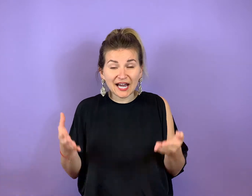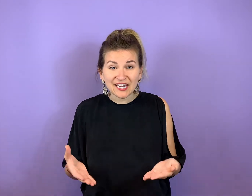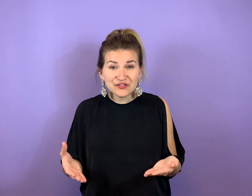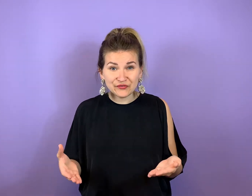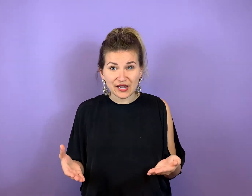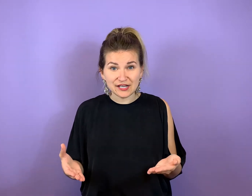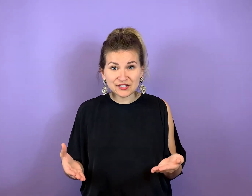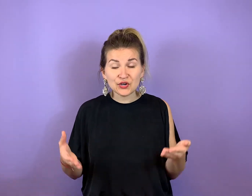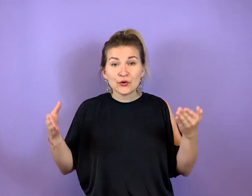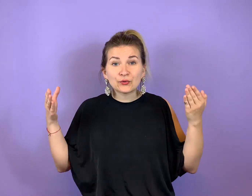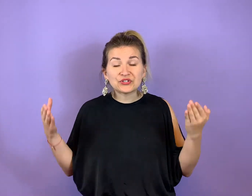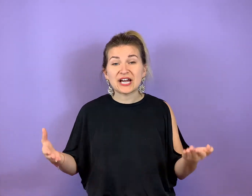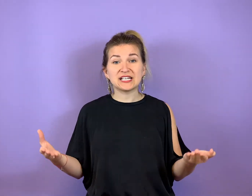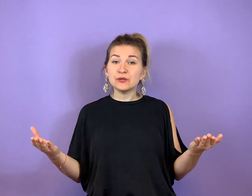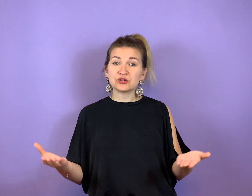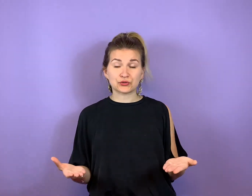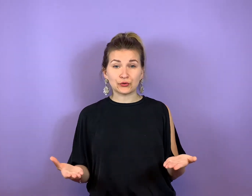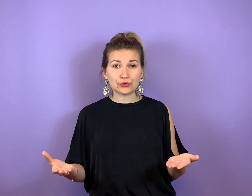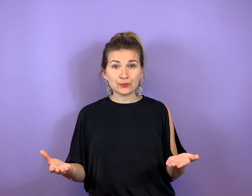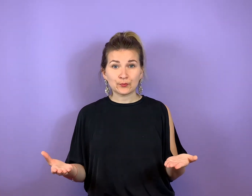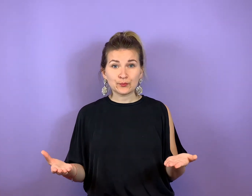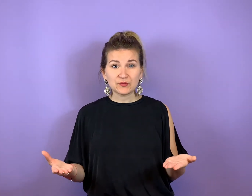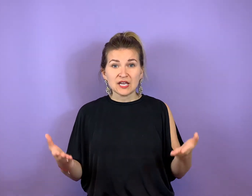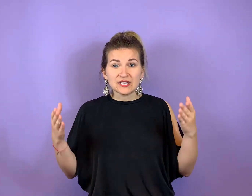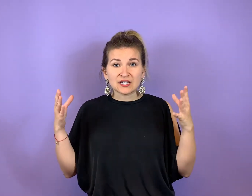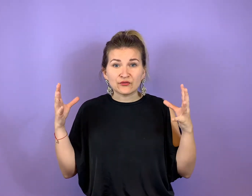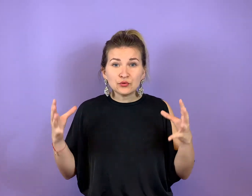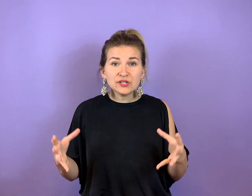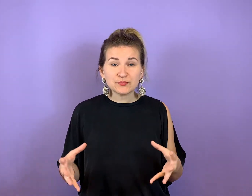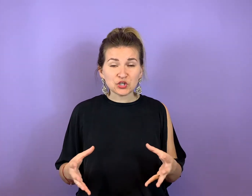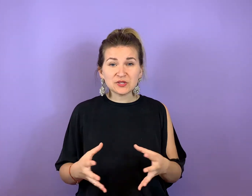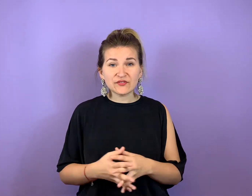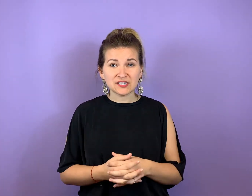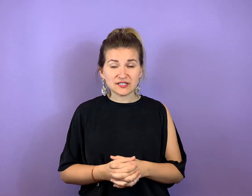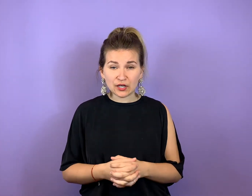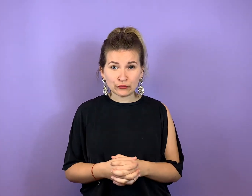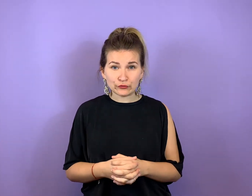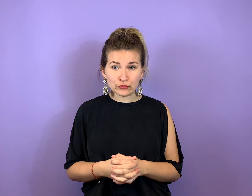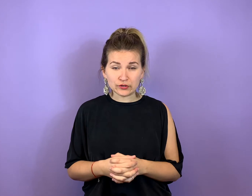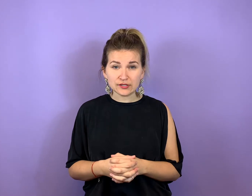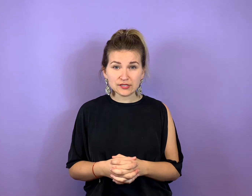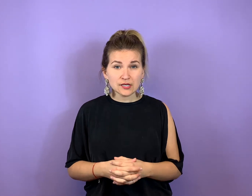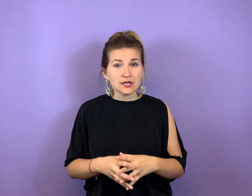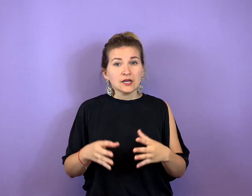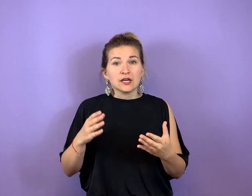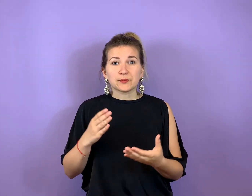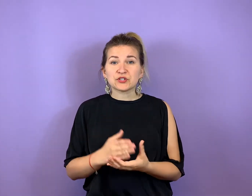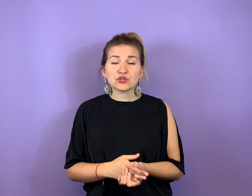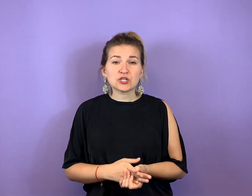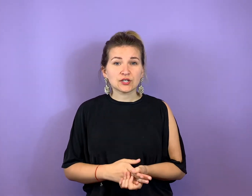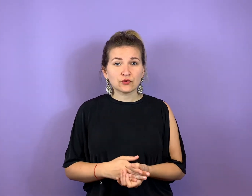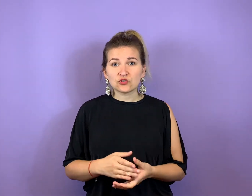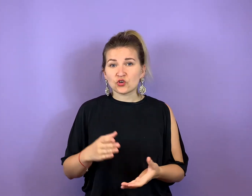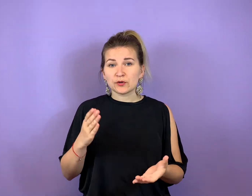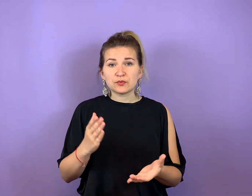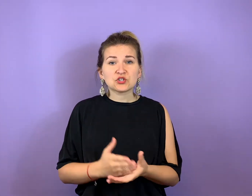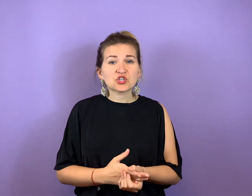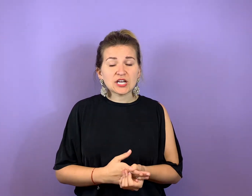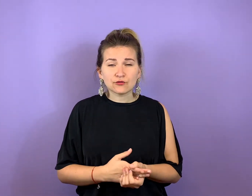deine Welt und dein Liebesglück. Denn wenn du jetzt beispielsweise denken würdest, ich bin zu schlecht für den Job, ich bin zu schlecht für